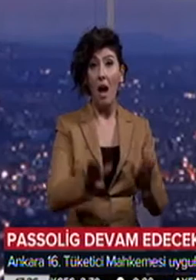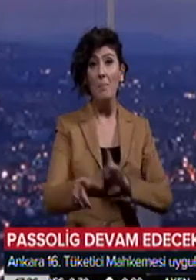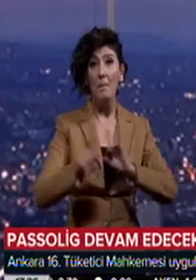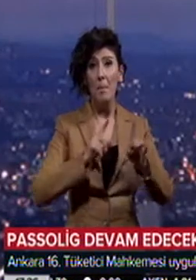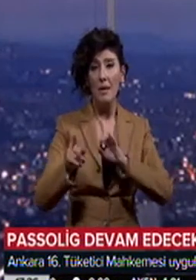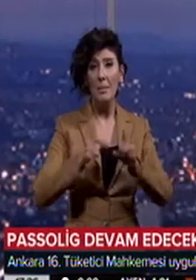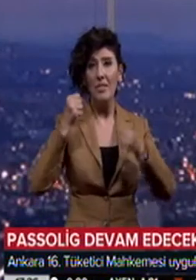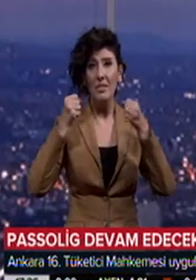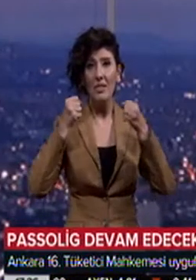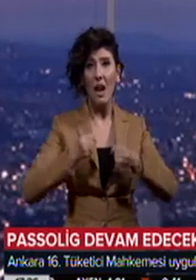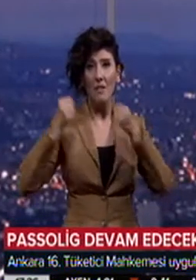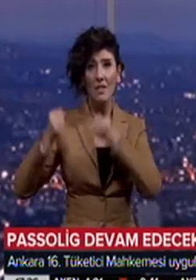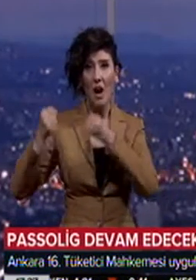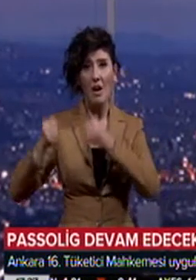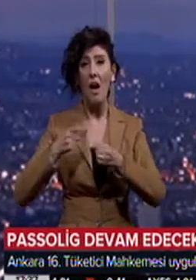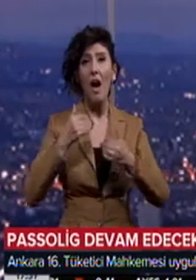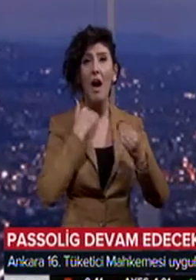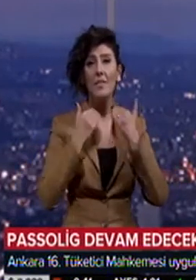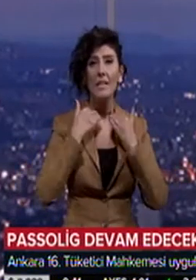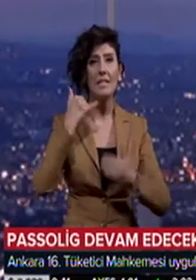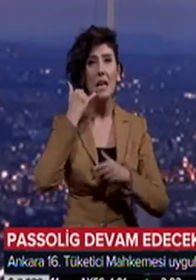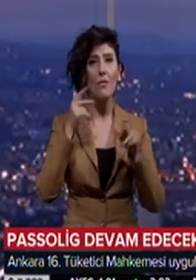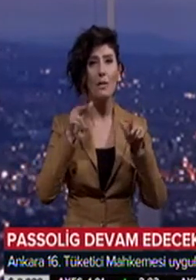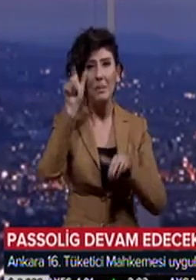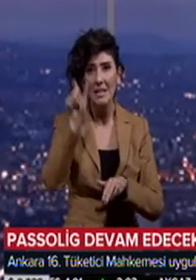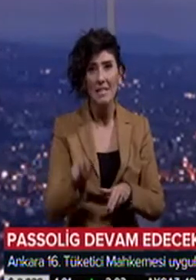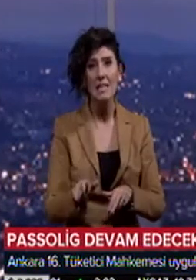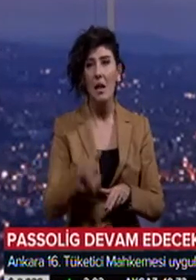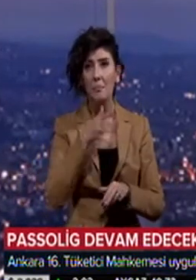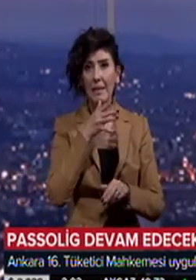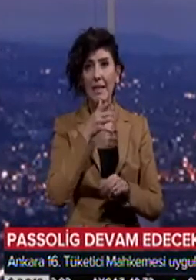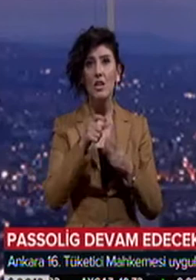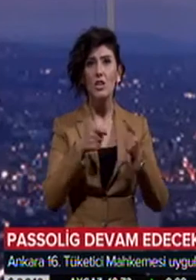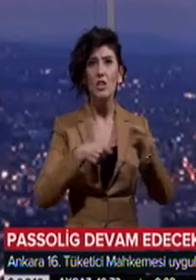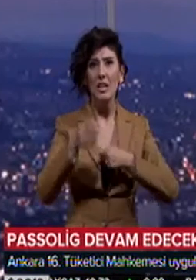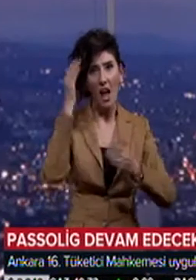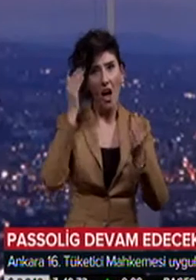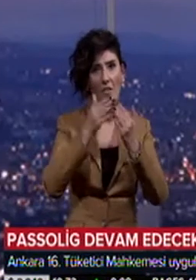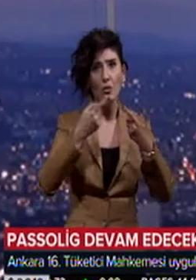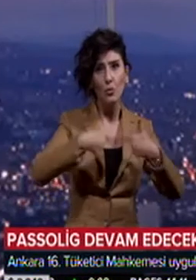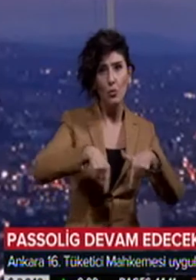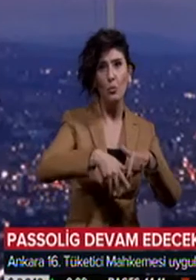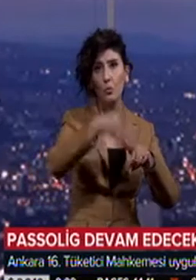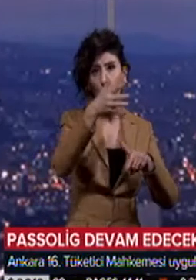mahkeme taraftarların adres, telefon gibi kişisel bilgilerinin şirketler ve anlaşmalı kurum ve kuruluşlarla